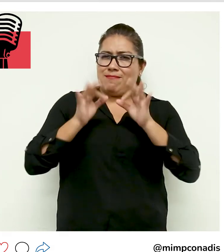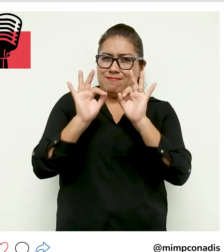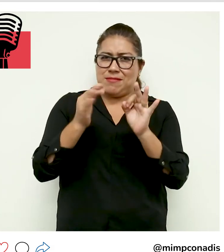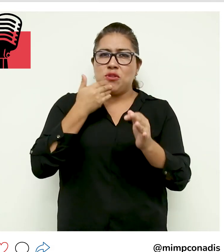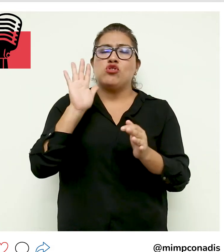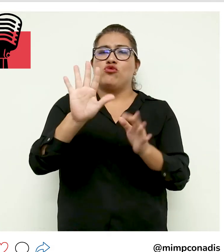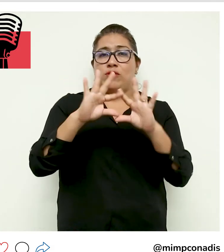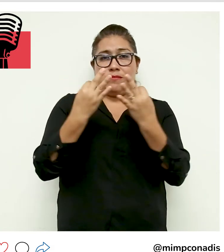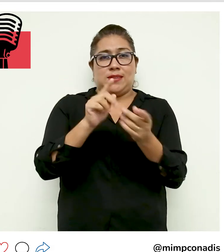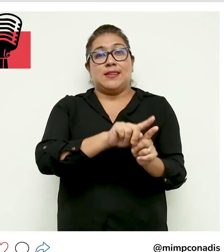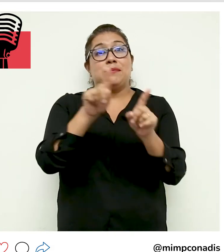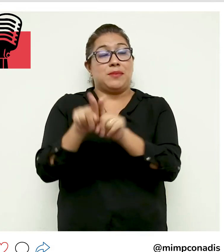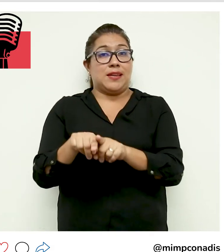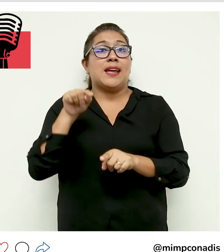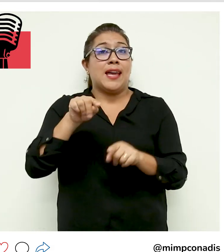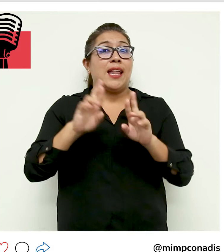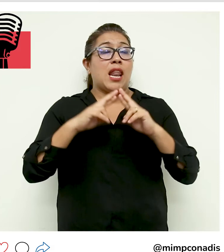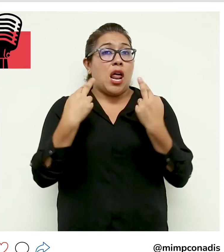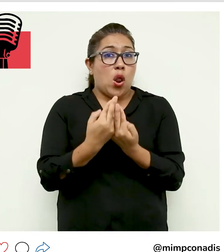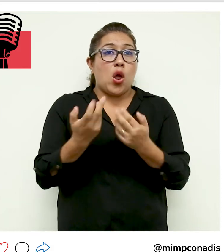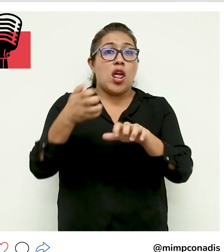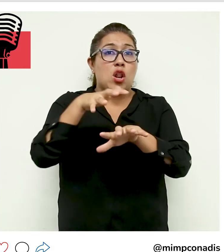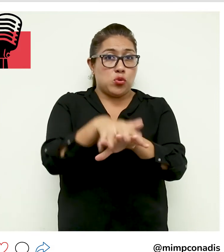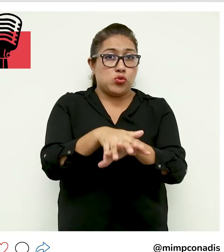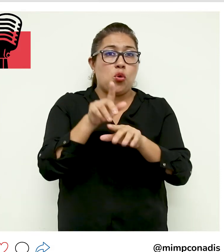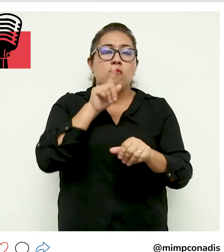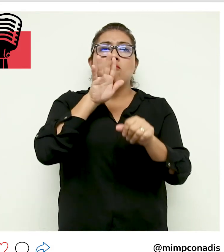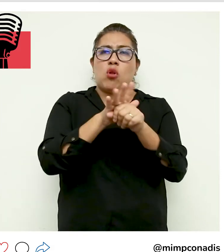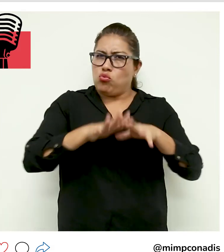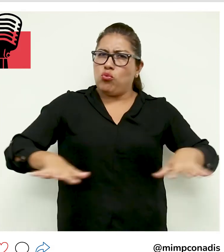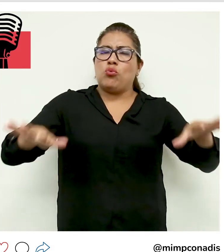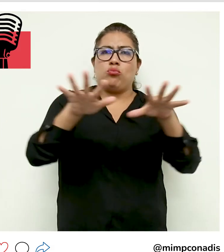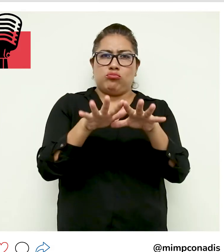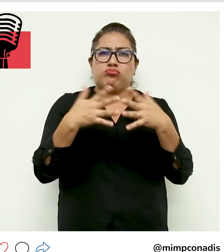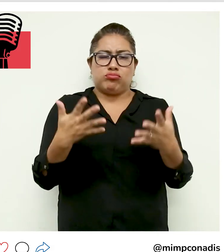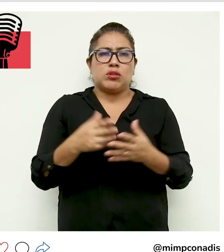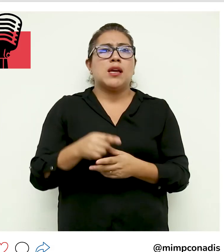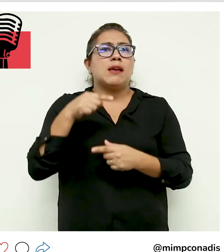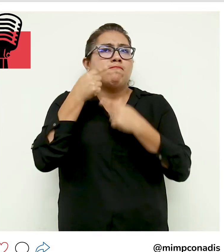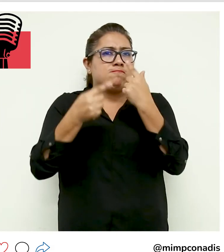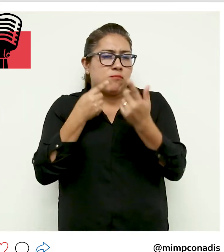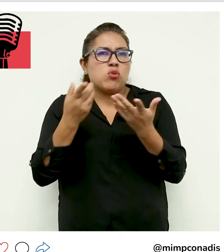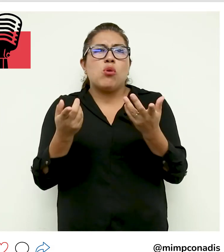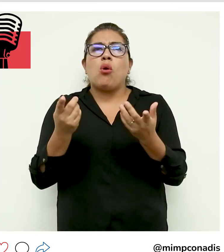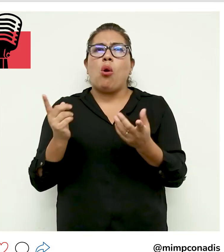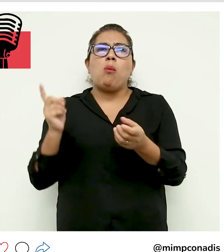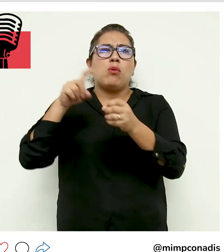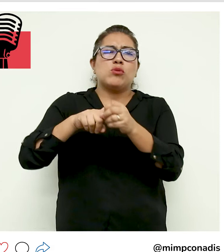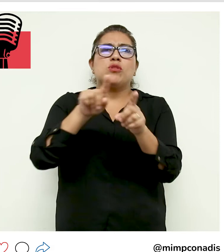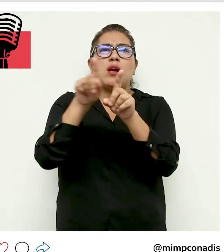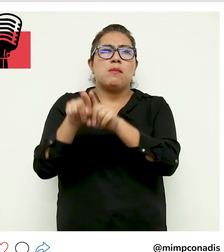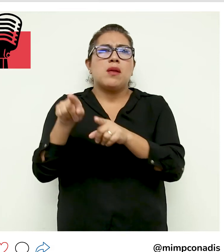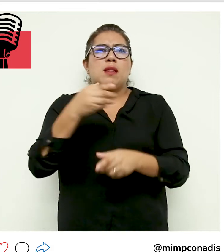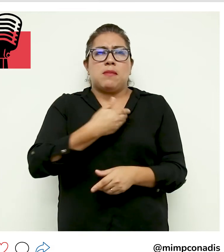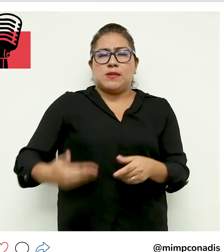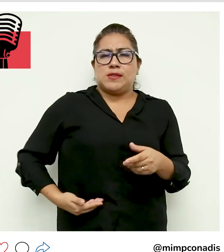vida y la de sus familias. El evento denominado Inclusión, un compromiso de todas y todos, contó con la participación del presidente